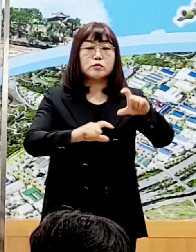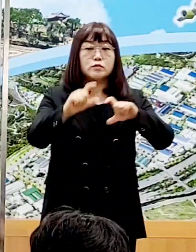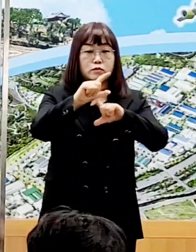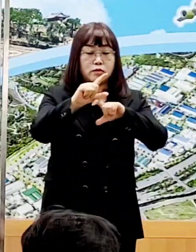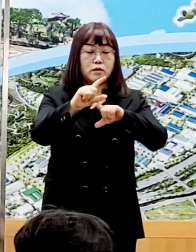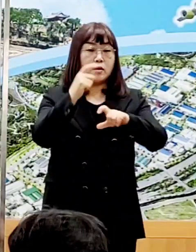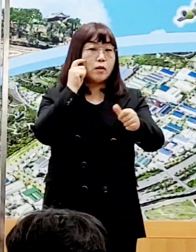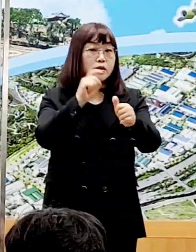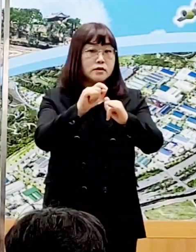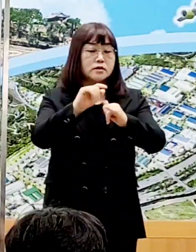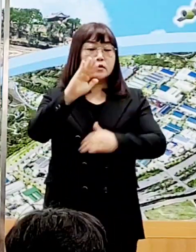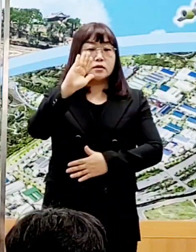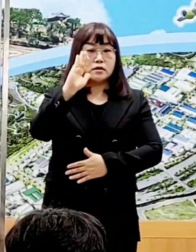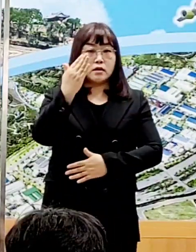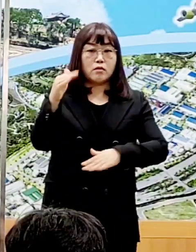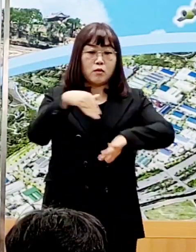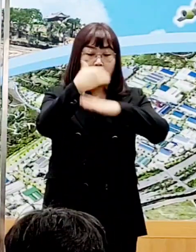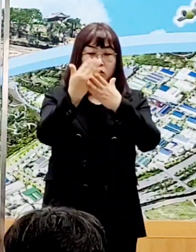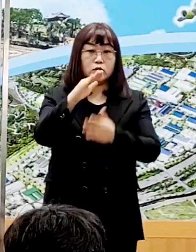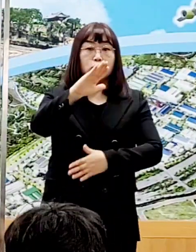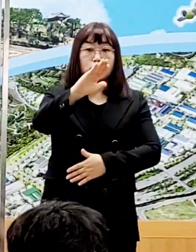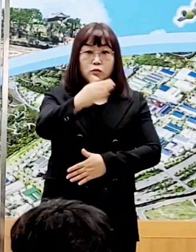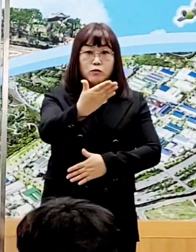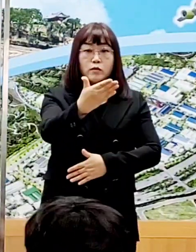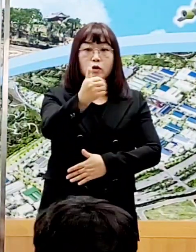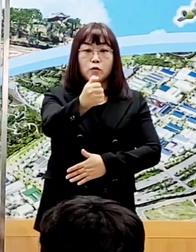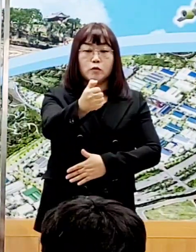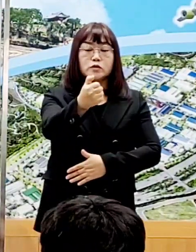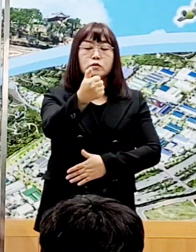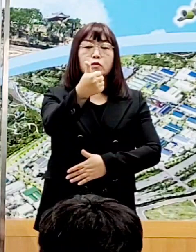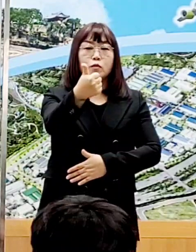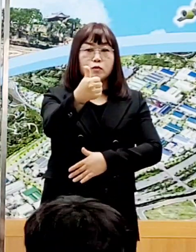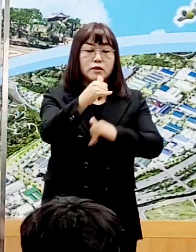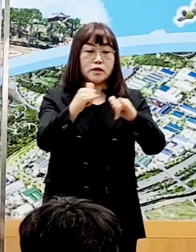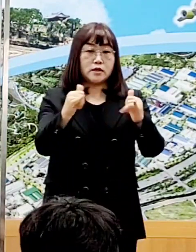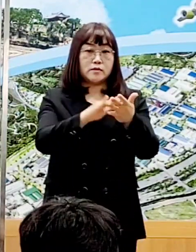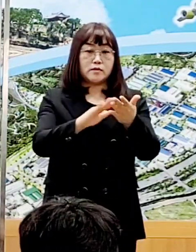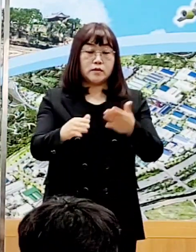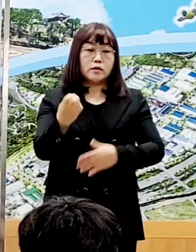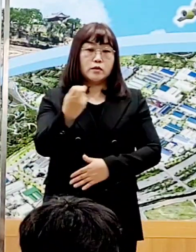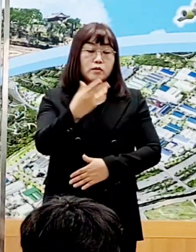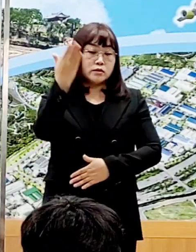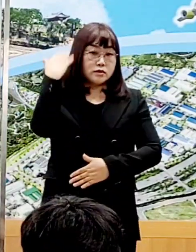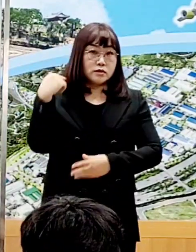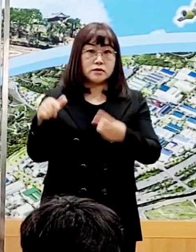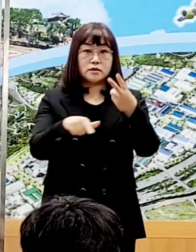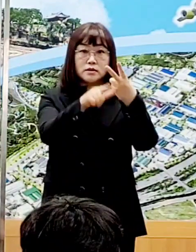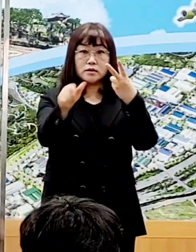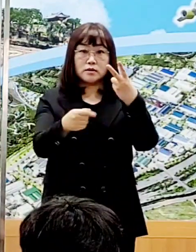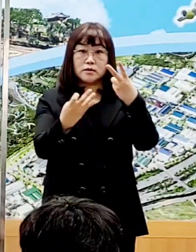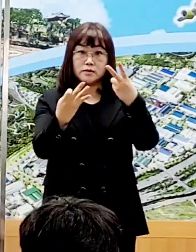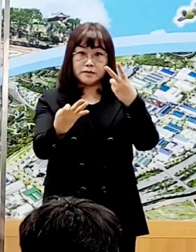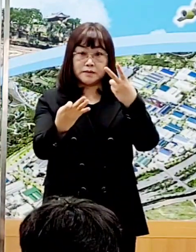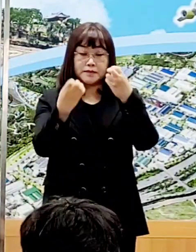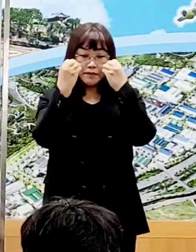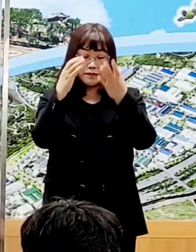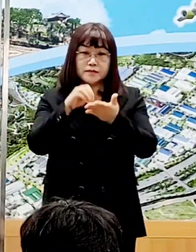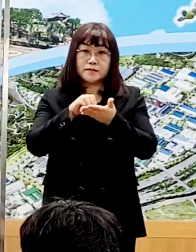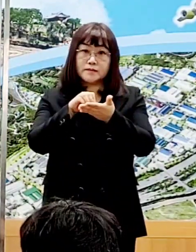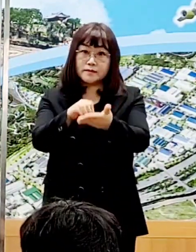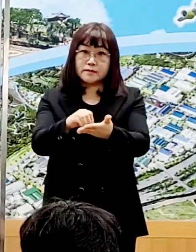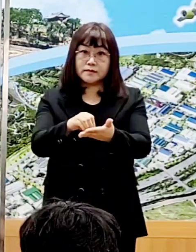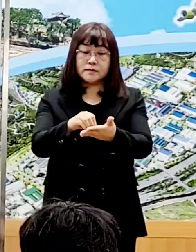발생으로 확진자는 모두 955명입니다. 또한 지난 14일 신규 입소한